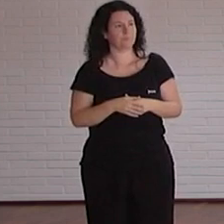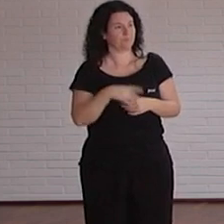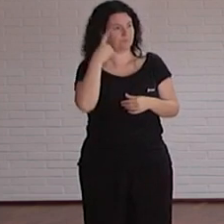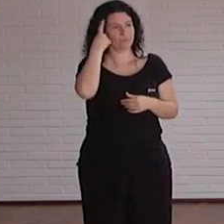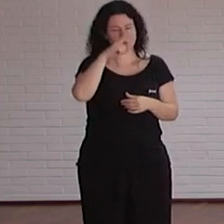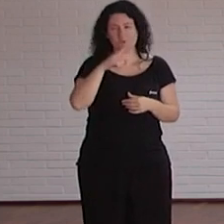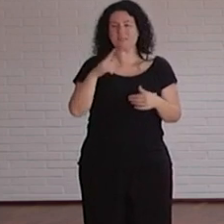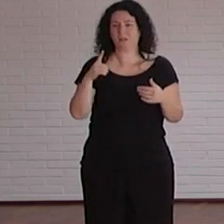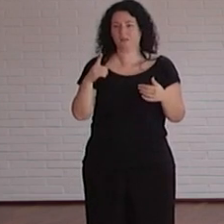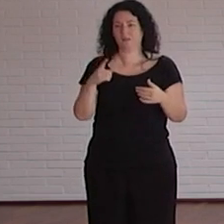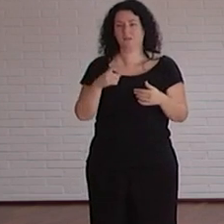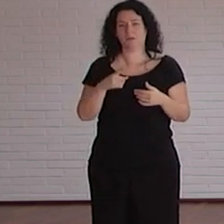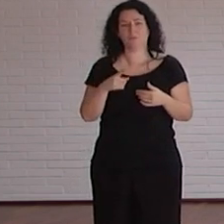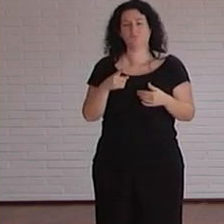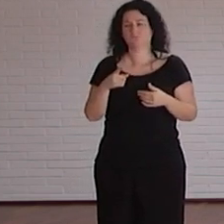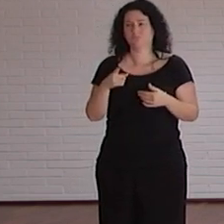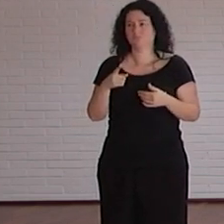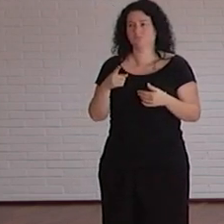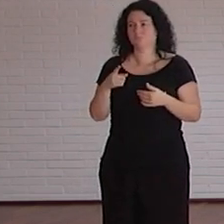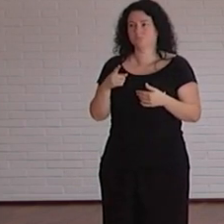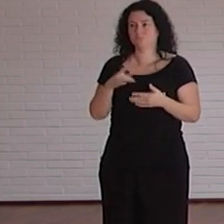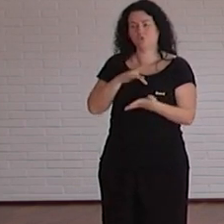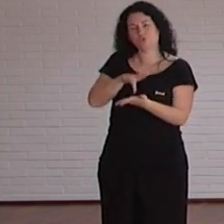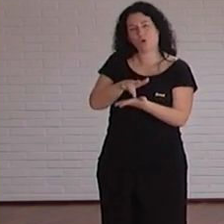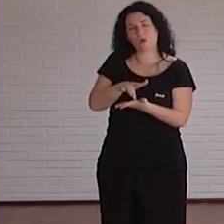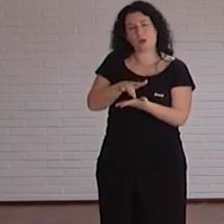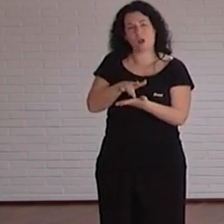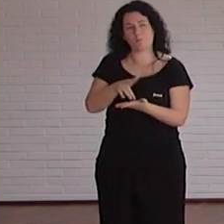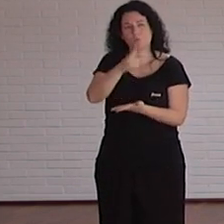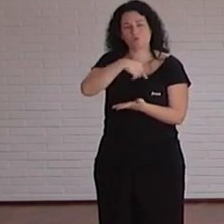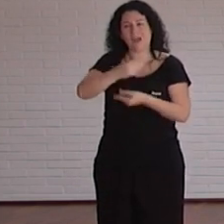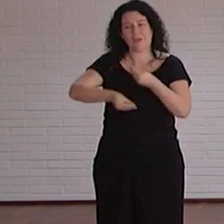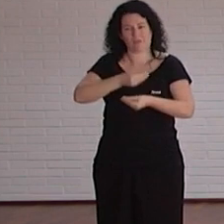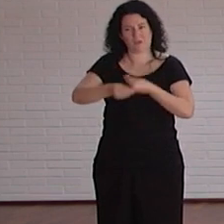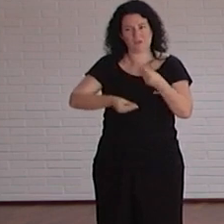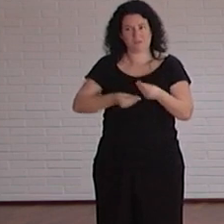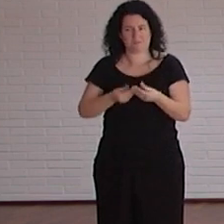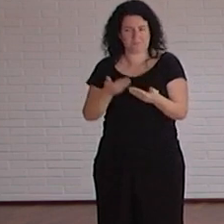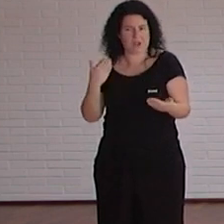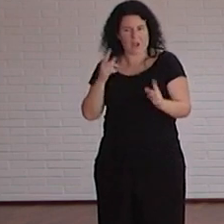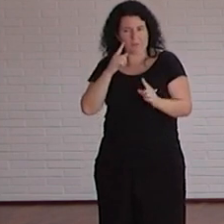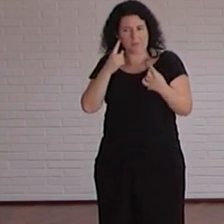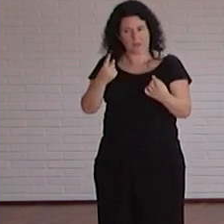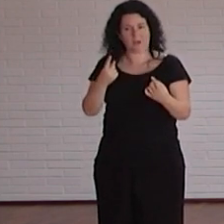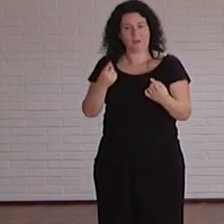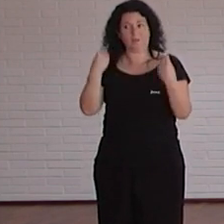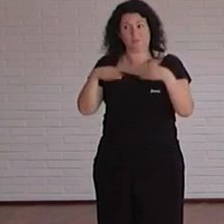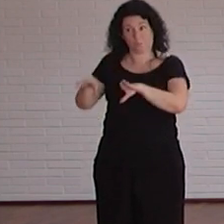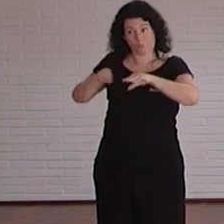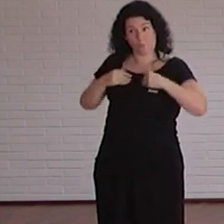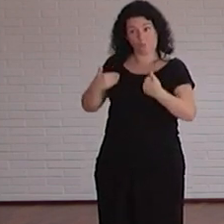curso que una de las cosas bueno las primeras que hiciste cuando en este cargo de